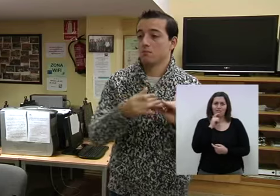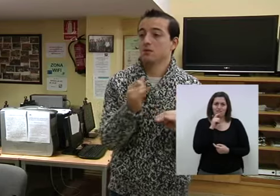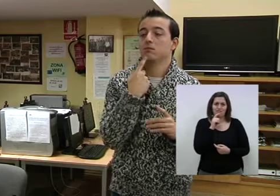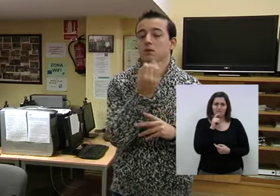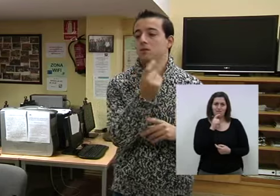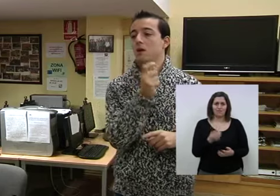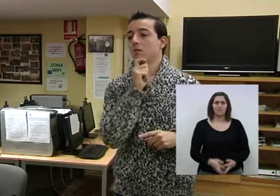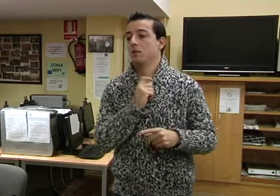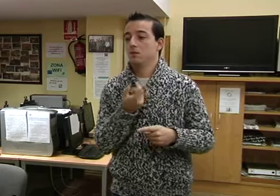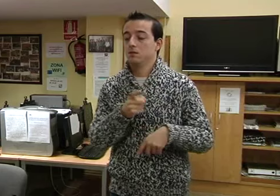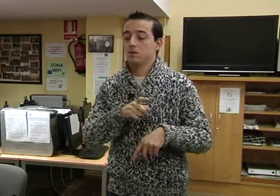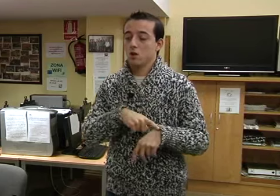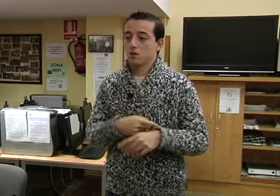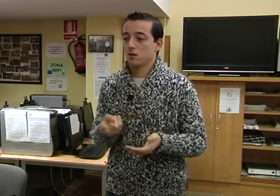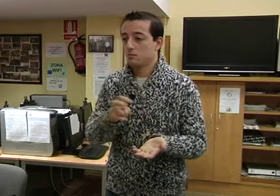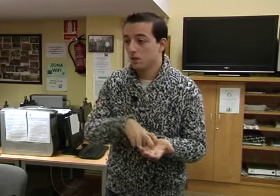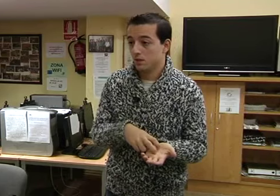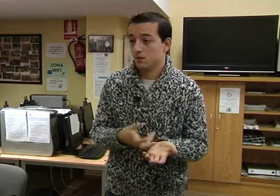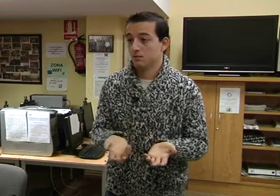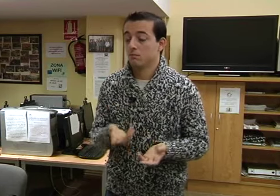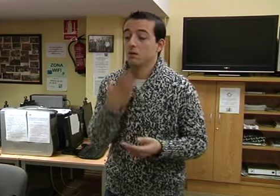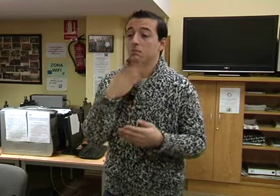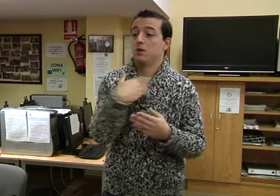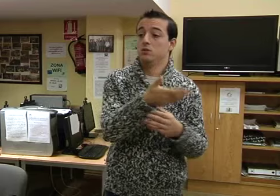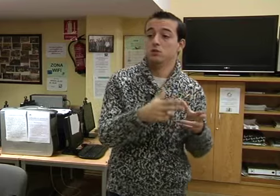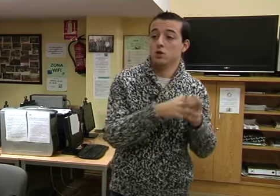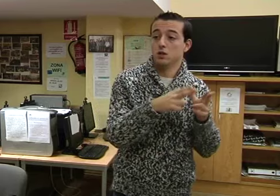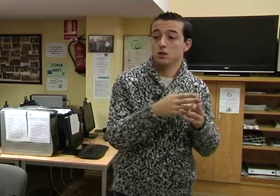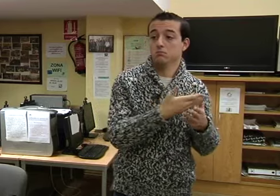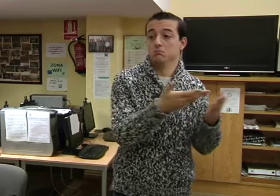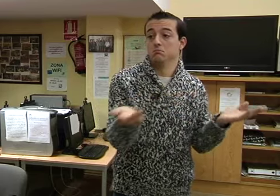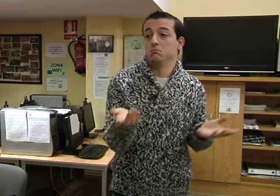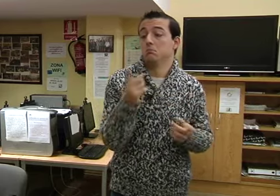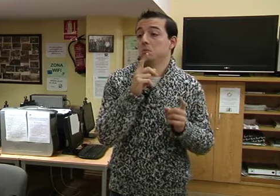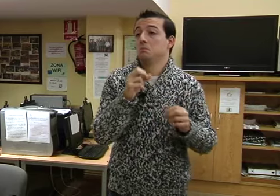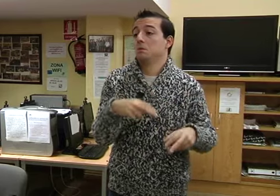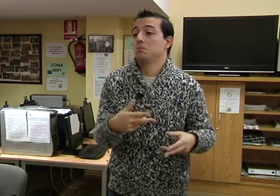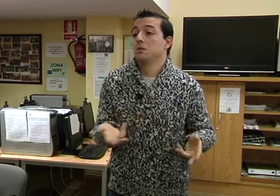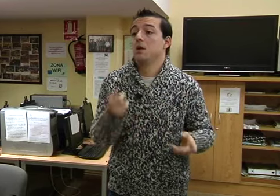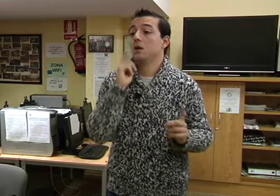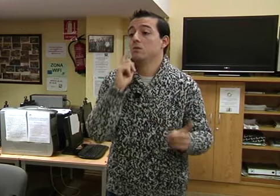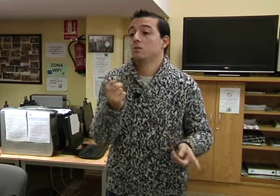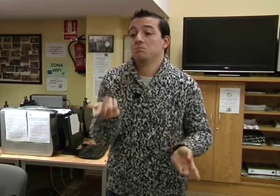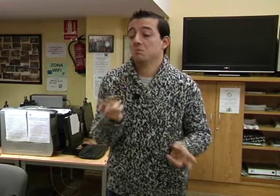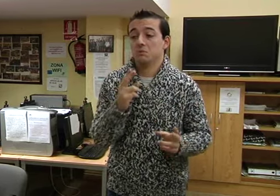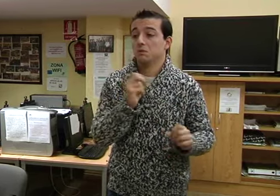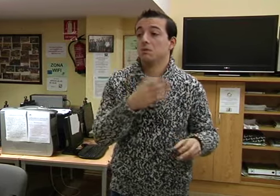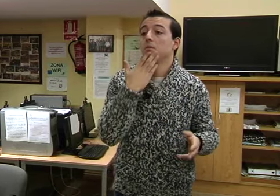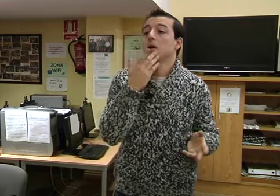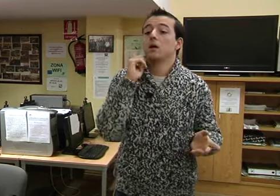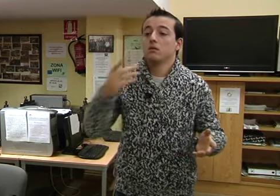eso, sí que tengo el móvil, el despertador luminoso que sí que me avisa para cuando tengo que levantarme. Y en cuanto a la sociedad, pues no, sea,